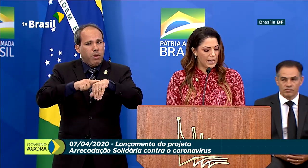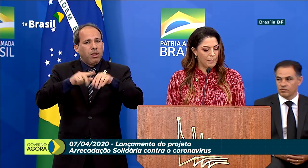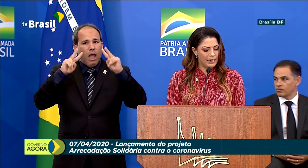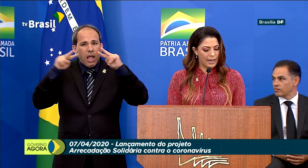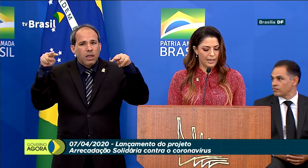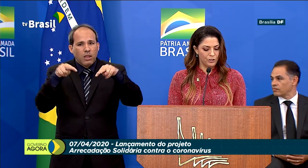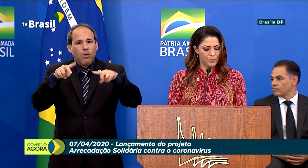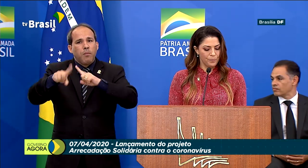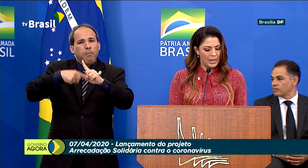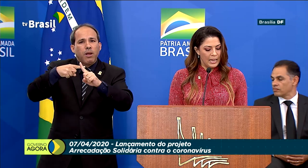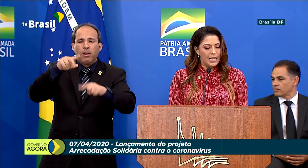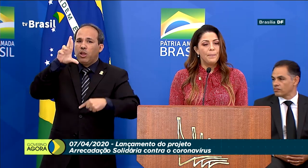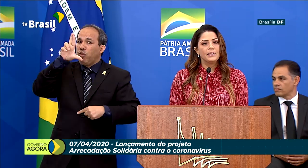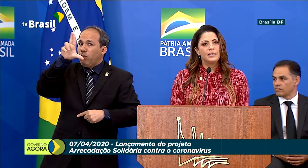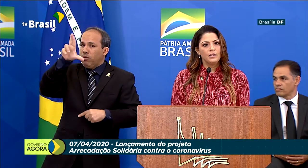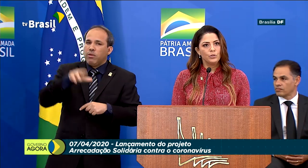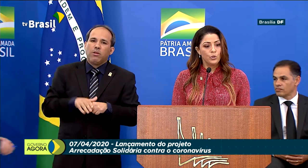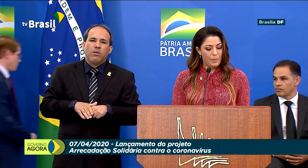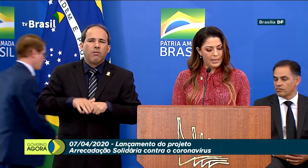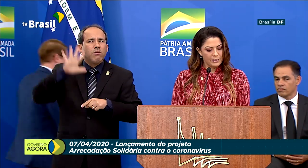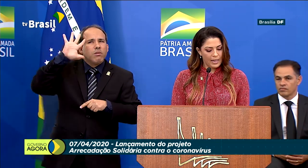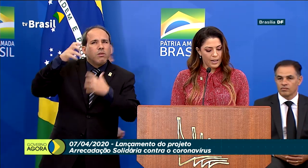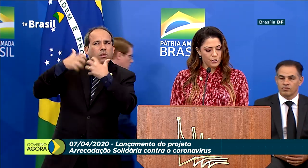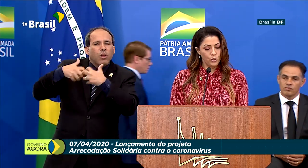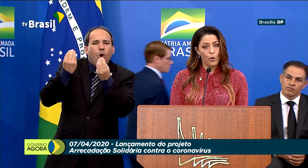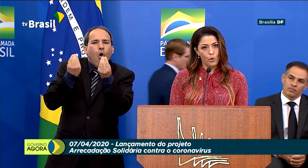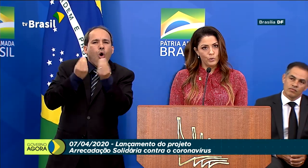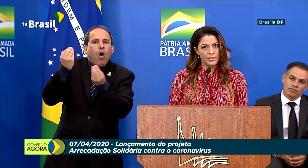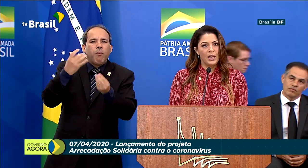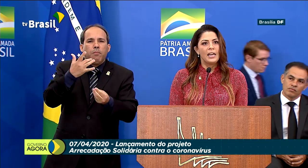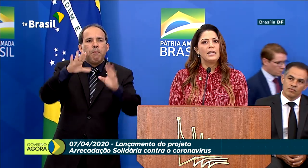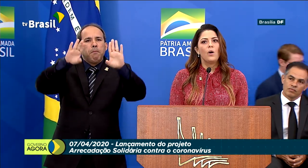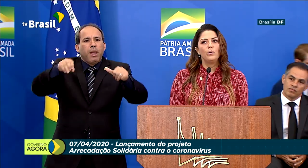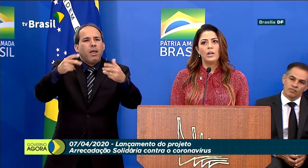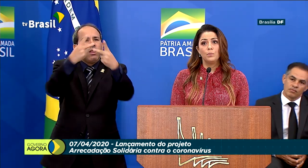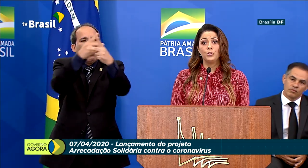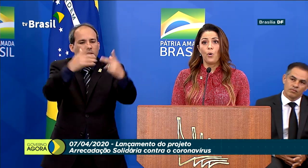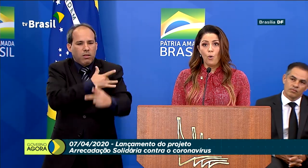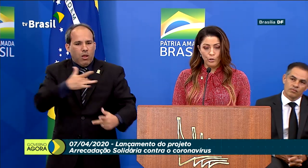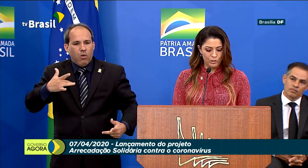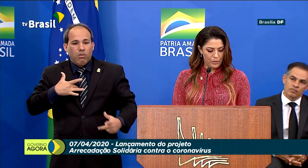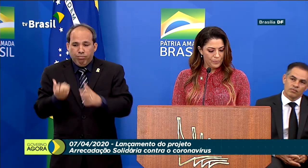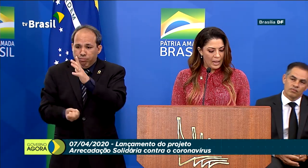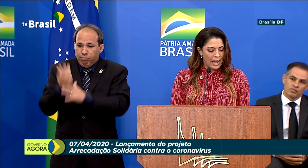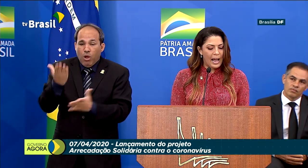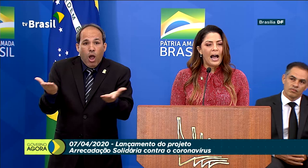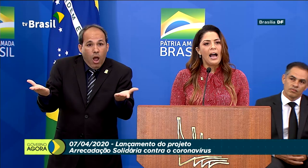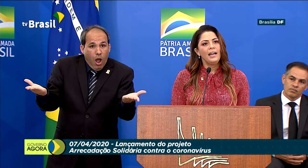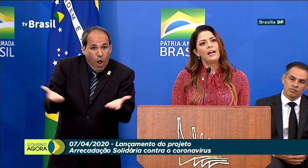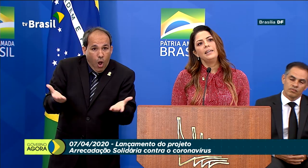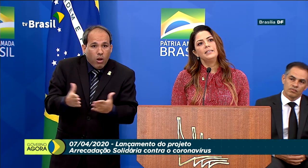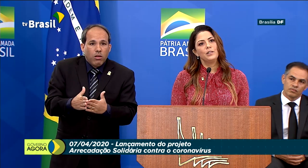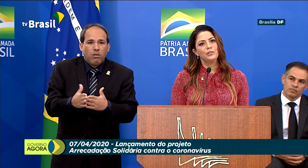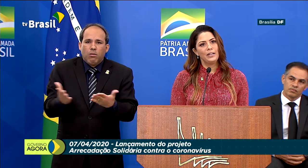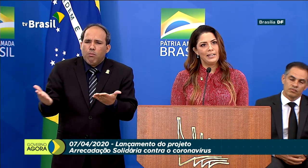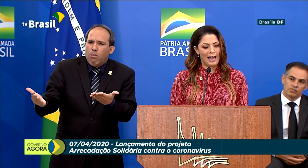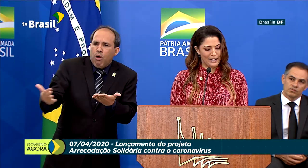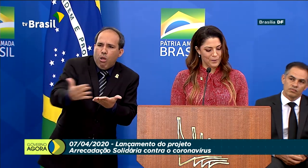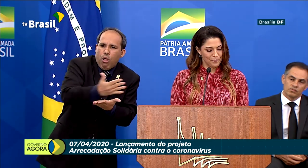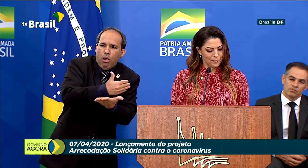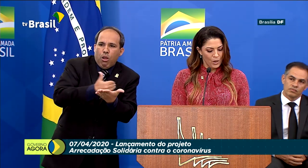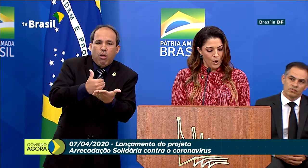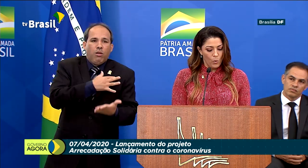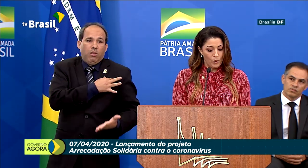responsabilidade e pensando no bem-estar de todos, inauguramos hoje a Arrecadação